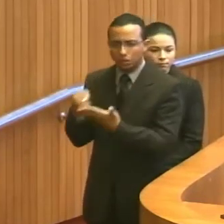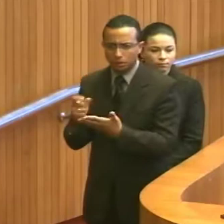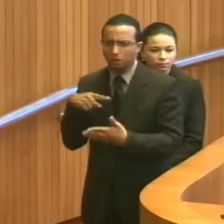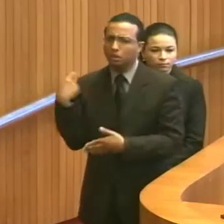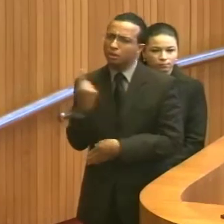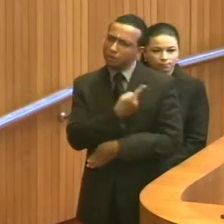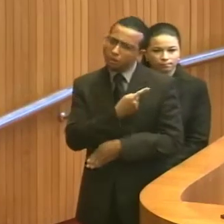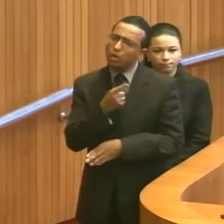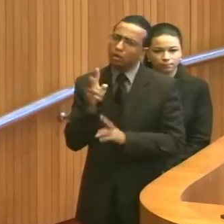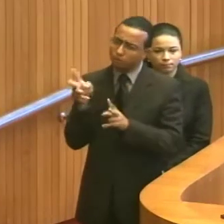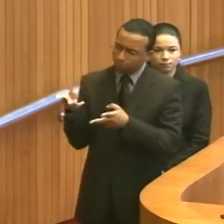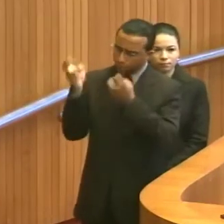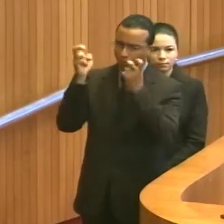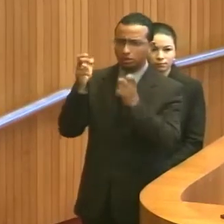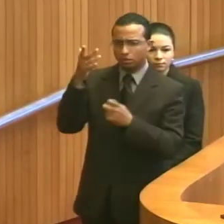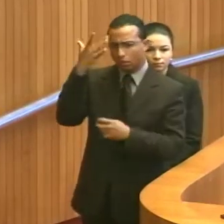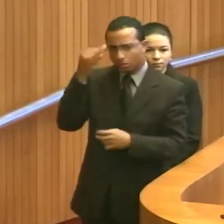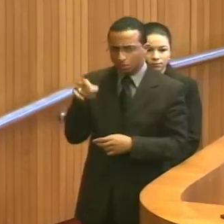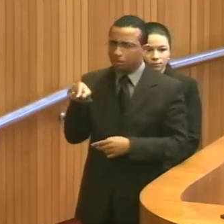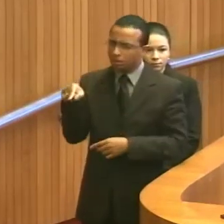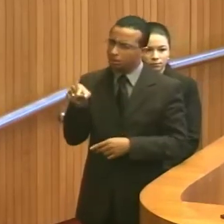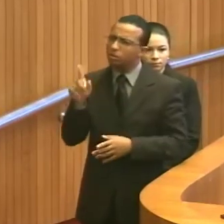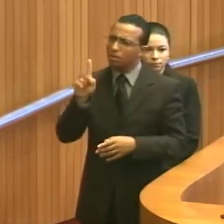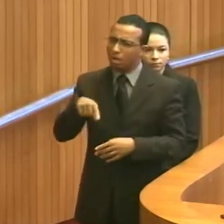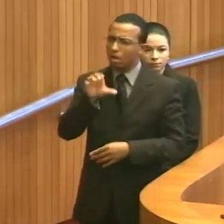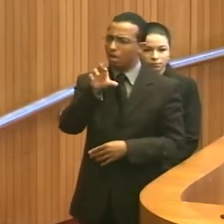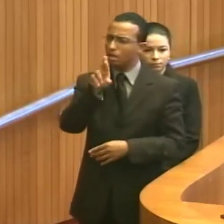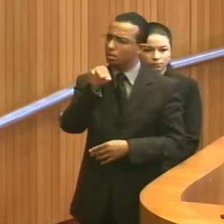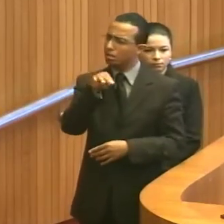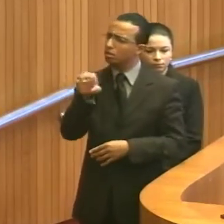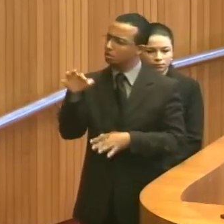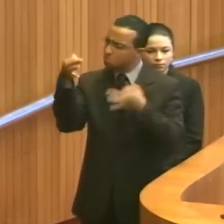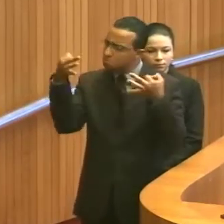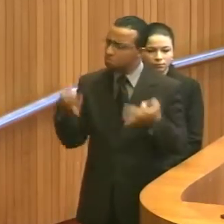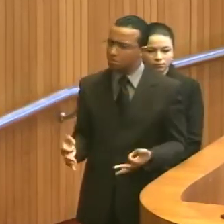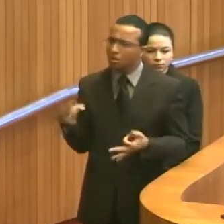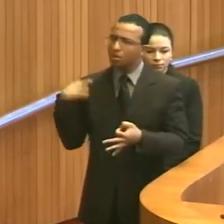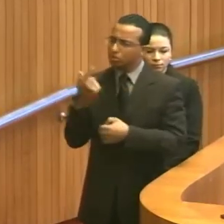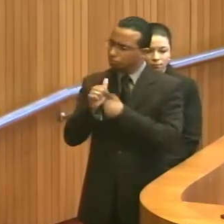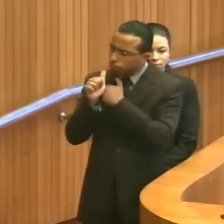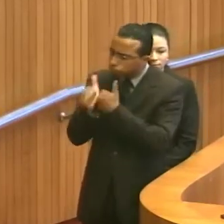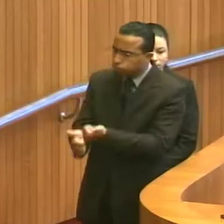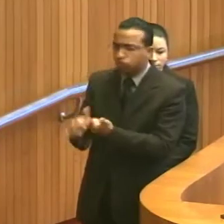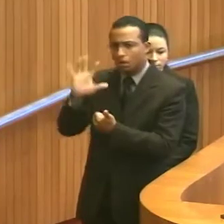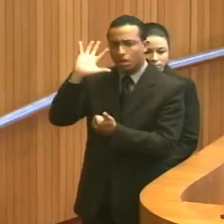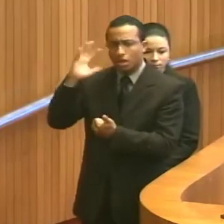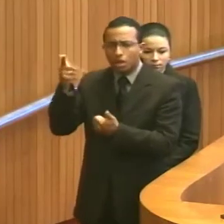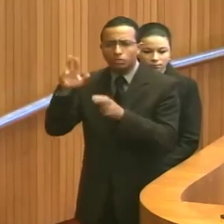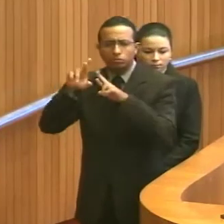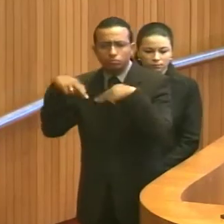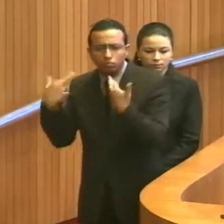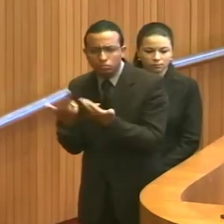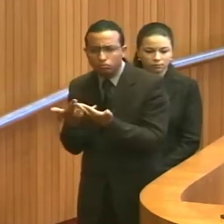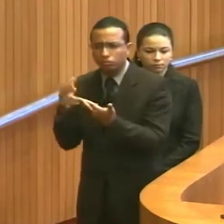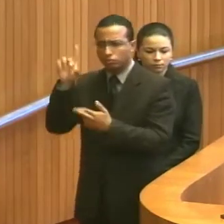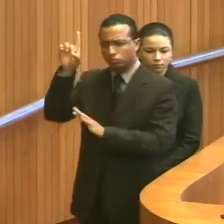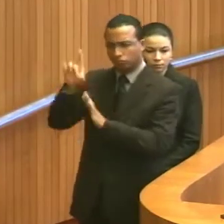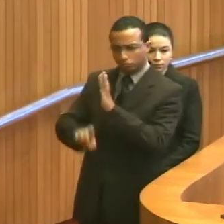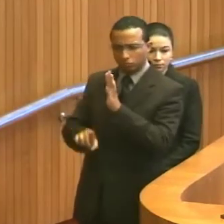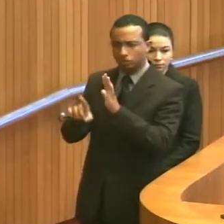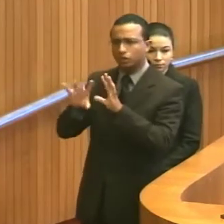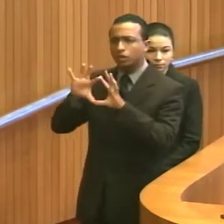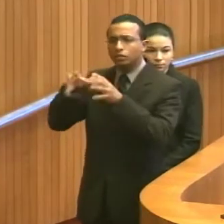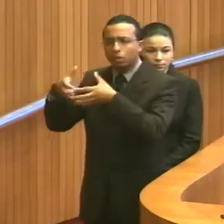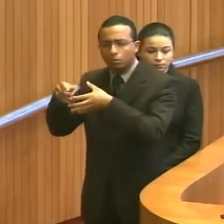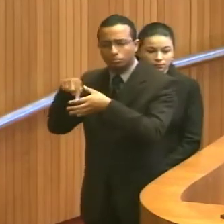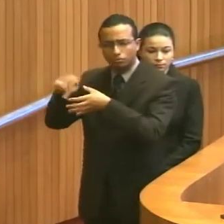realmente temos a compreensão, que é crime. Estamos acompanhando, deliberamos isso hoje na reunião da Comissão de Direitos